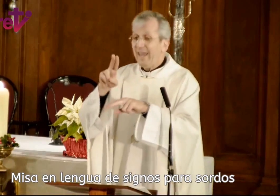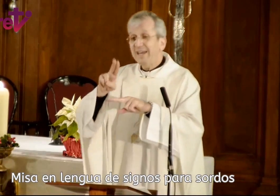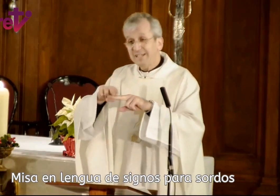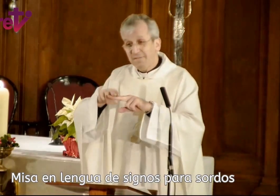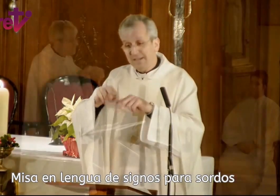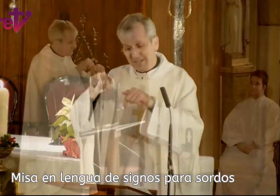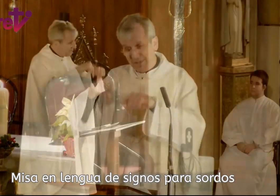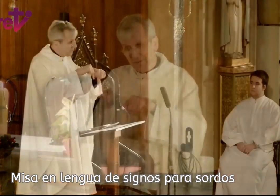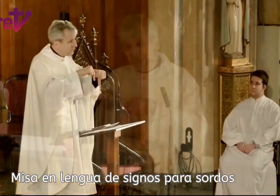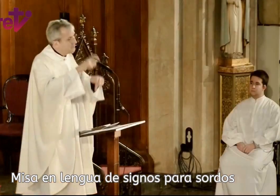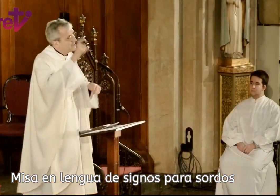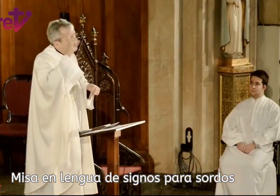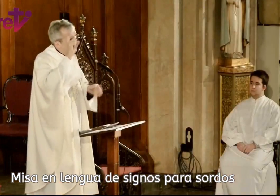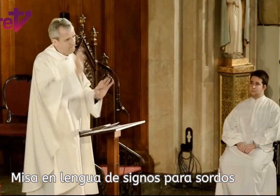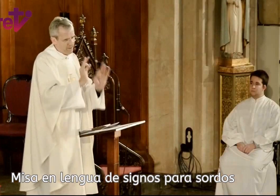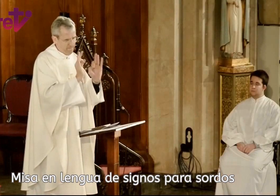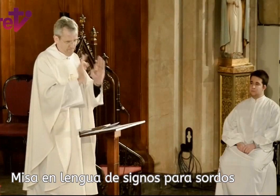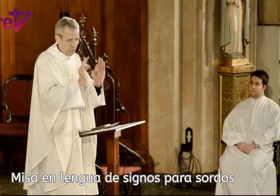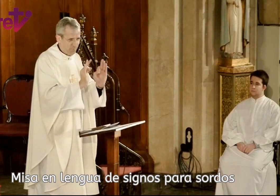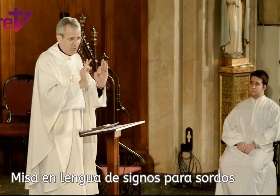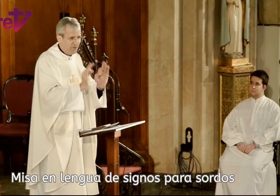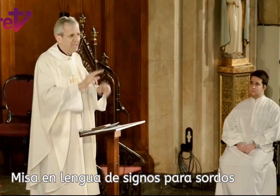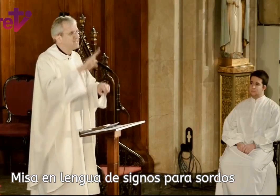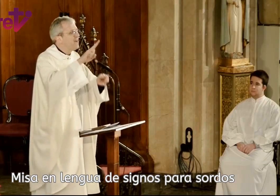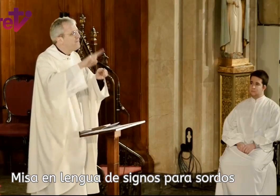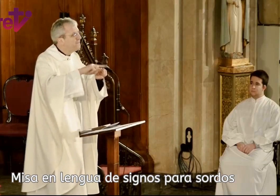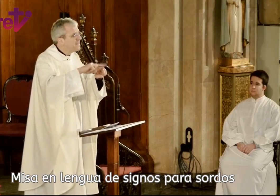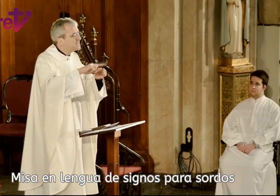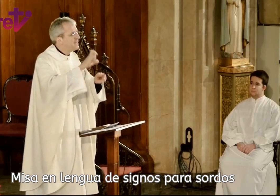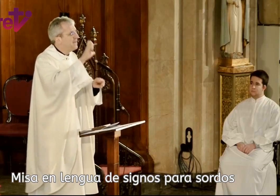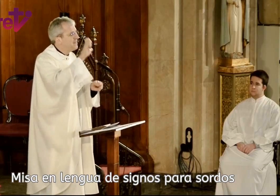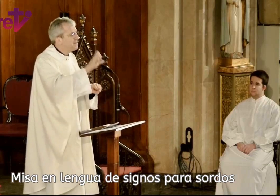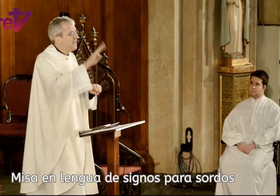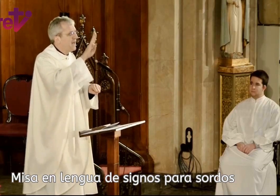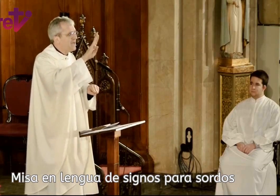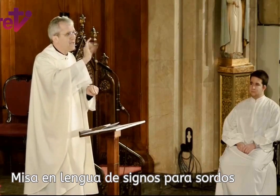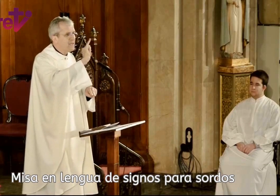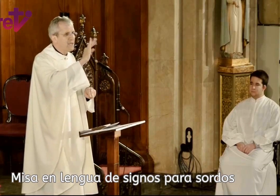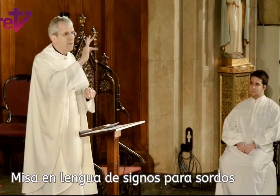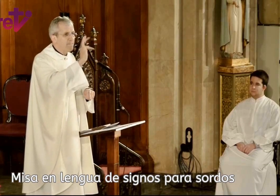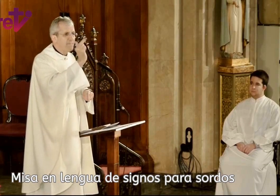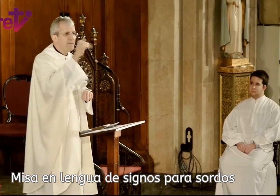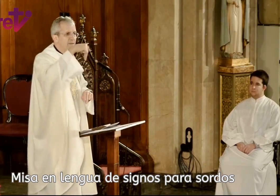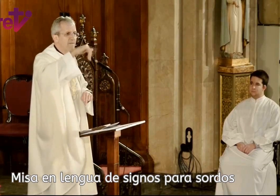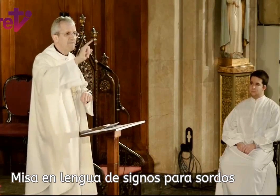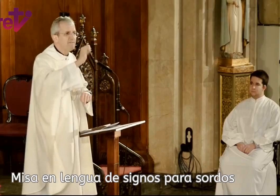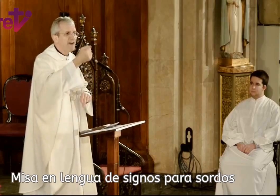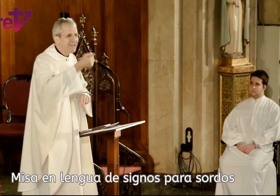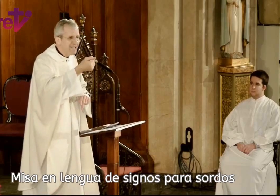¿Qué la fiesta de reyes? Que su nombre propio es fiesta de la epifanía,